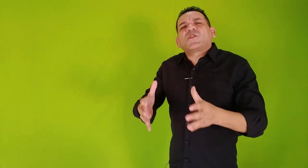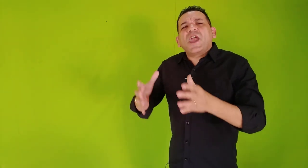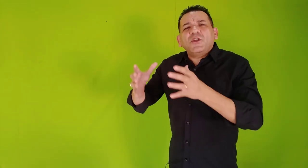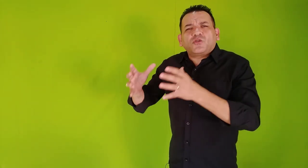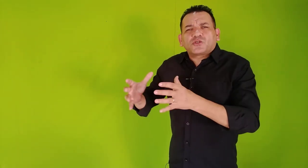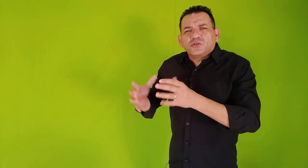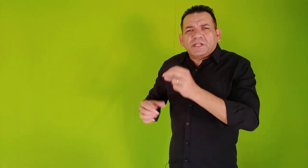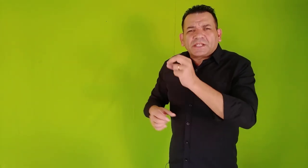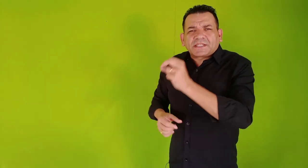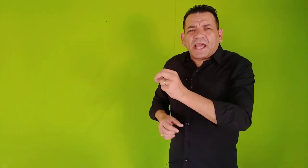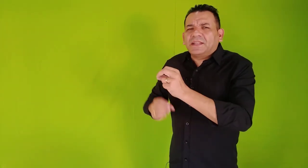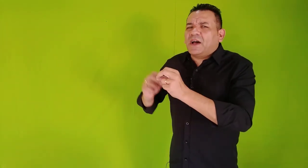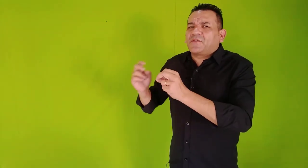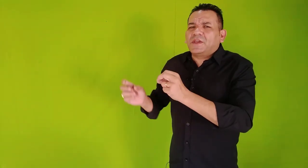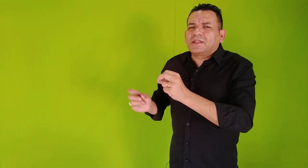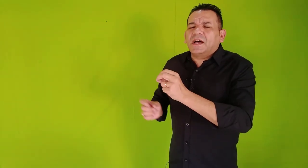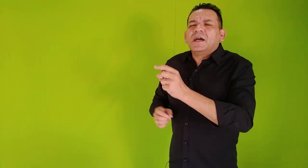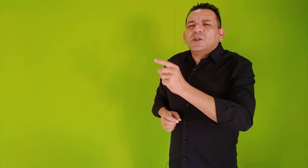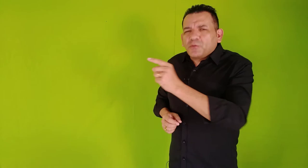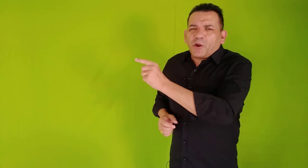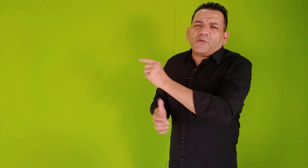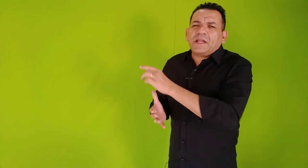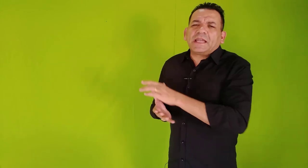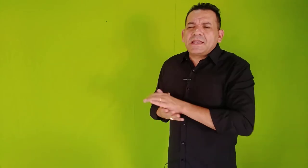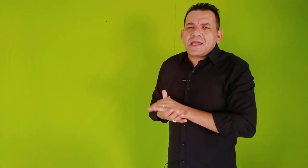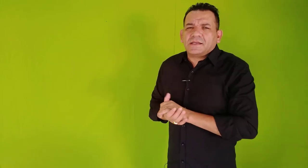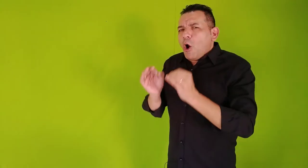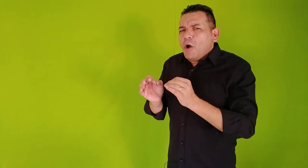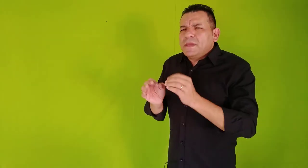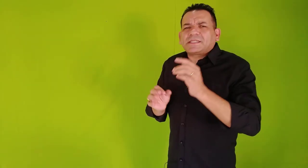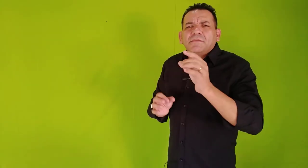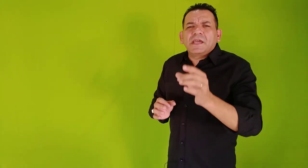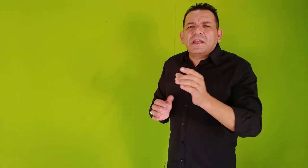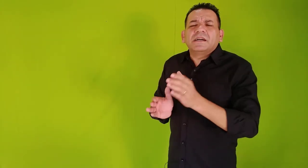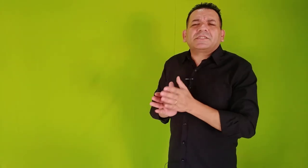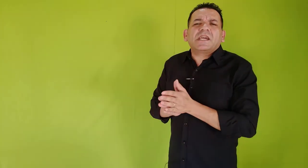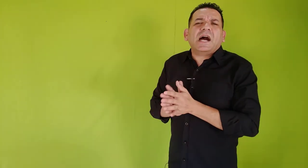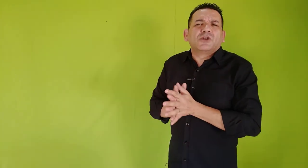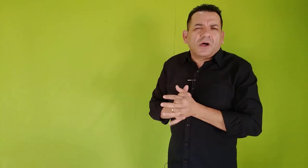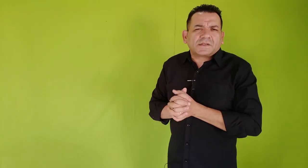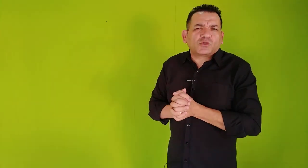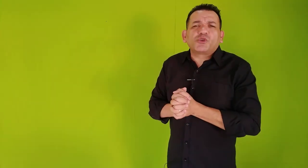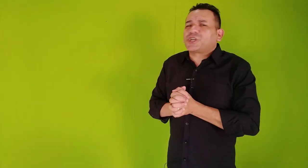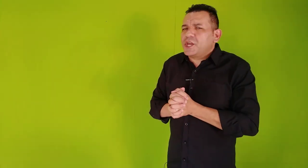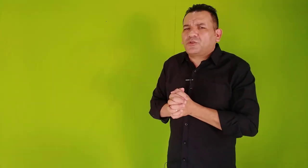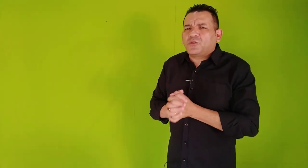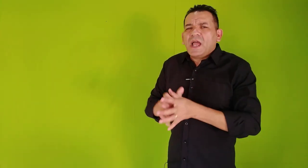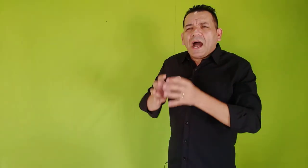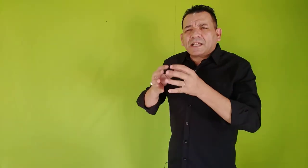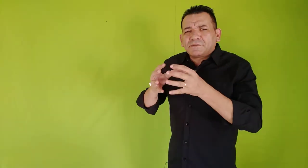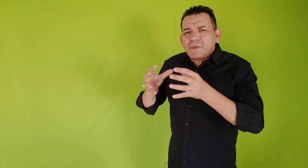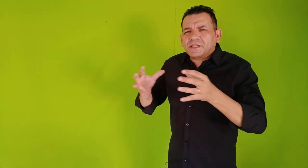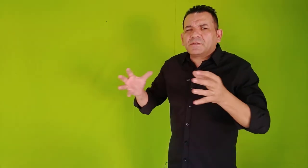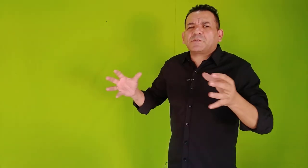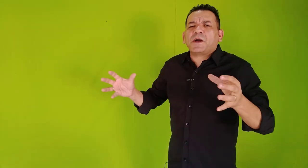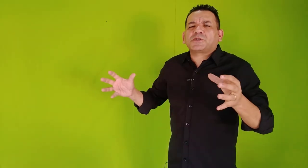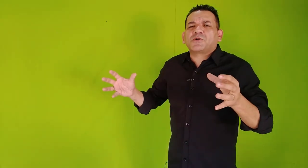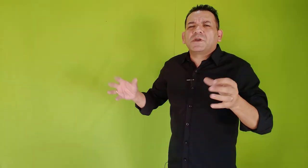feitos no ministério e na vida, do profeta Elias. Homem semelhante a nós, sujeito às mesmas paixões,